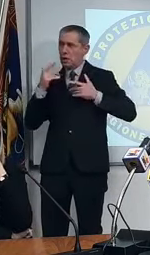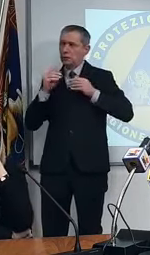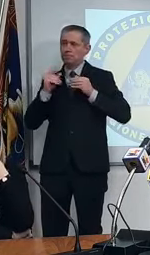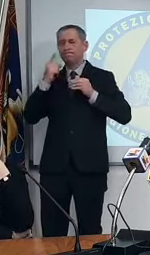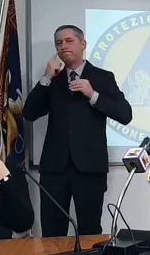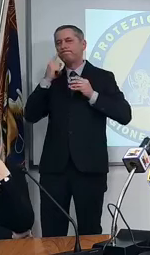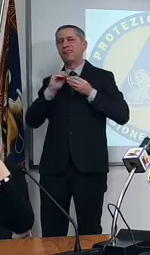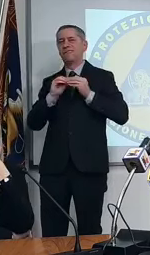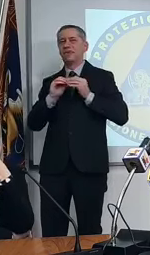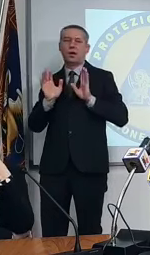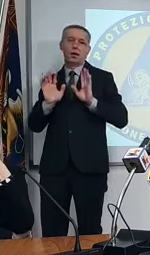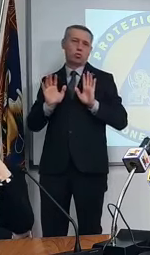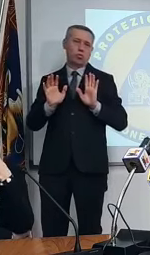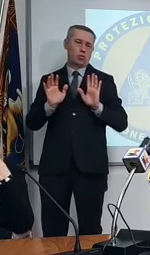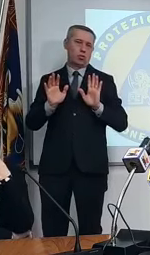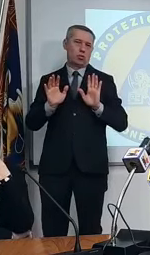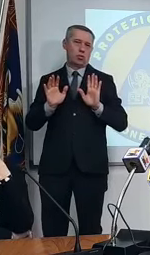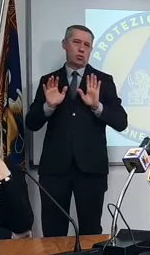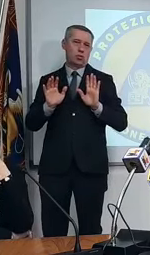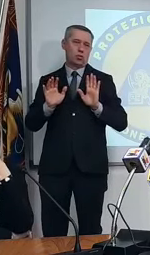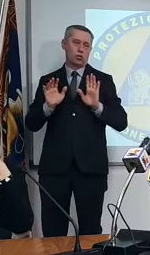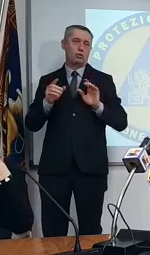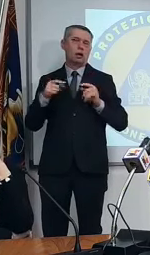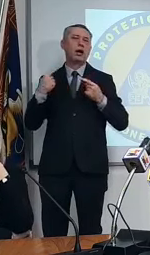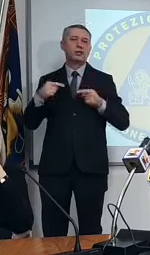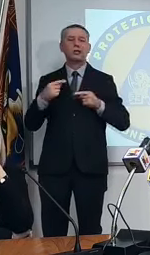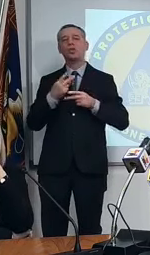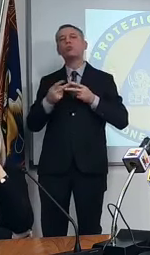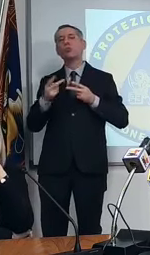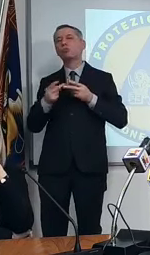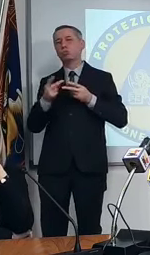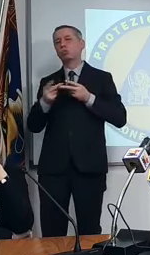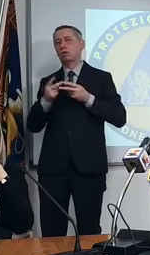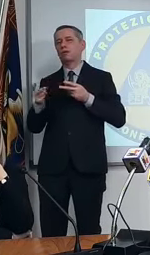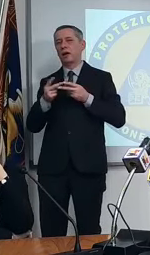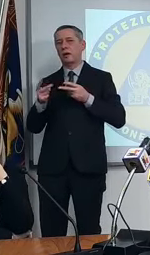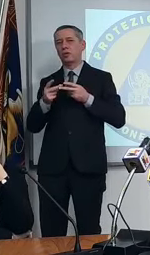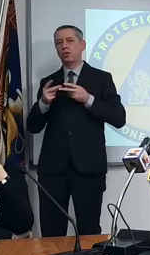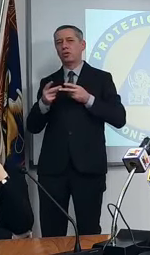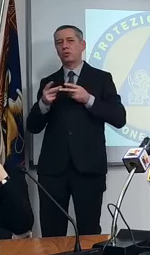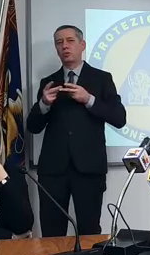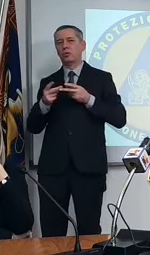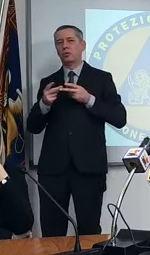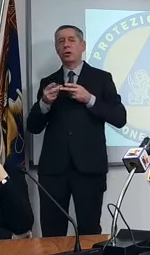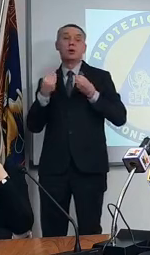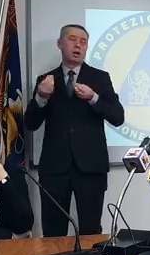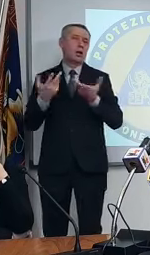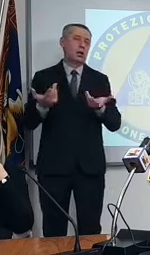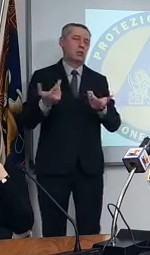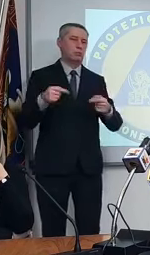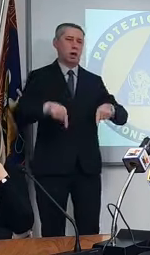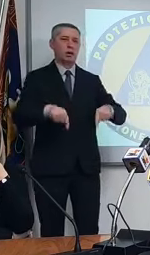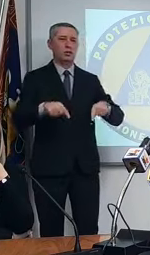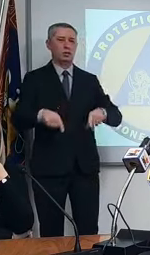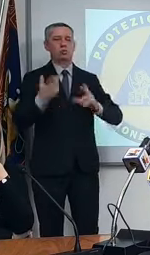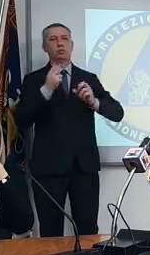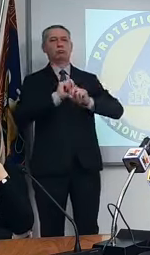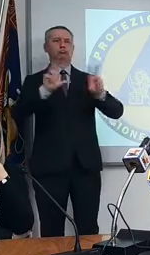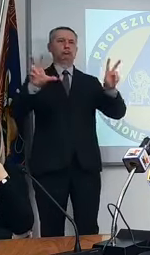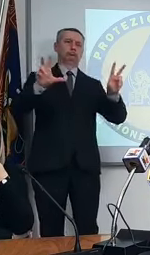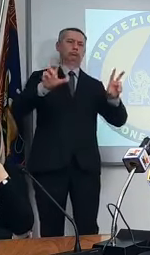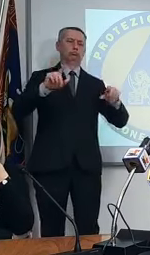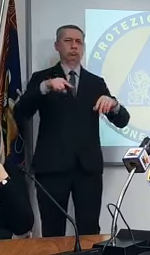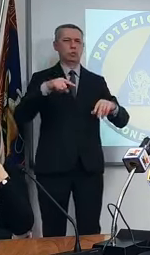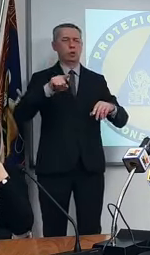vediamo cioè sto ottenendo delle simulazioni perché capite non posso neanche creare un ingolgo di